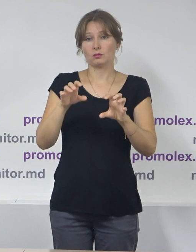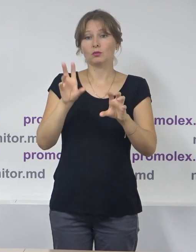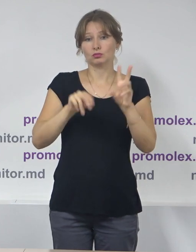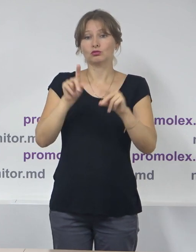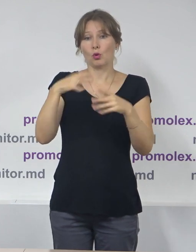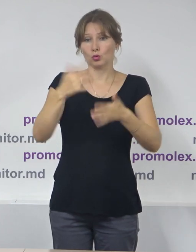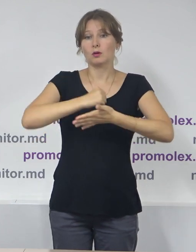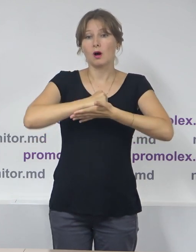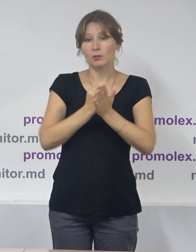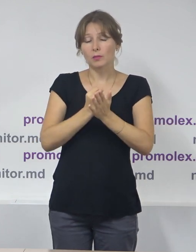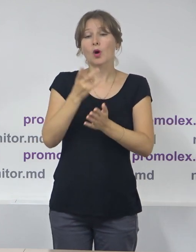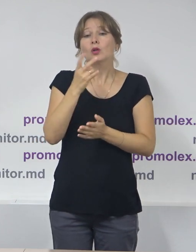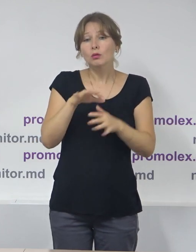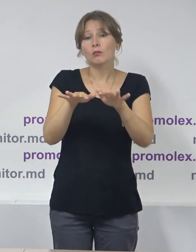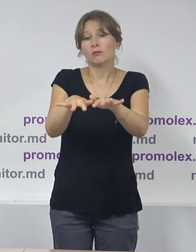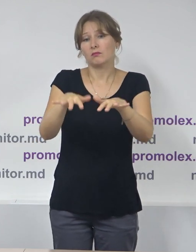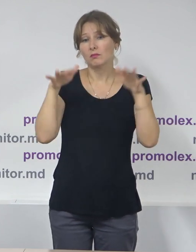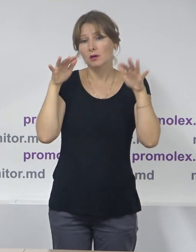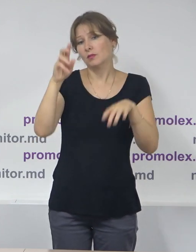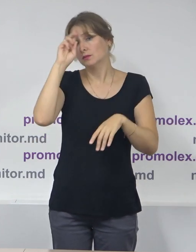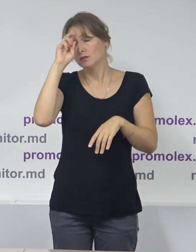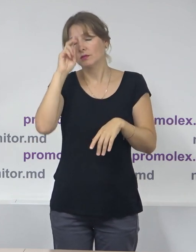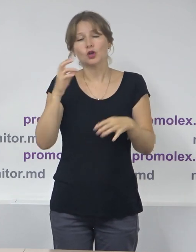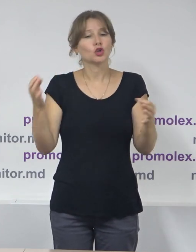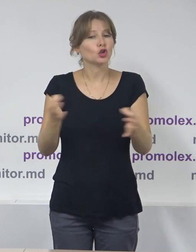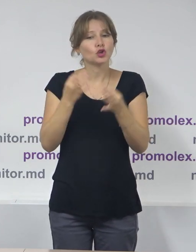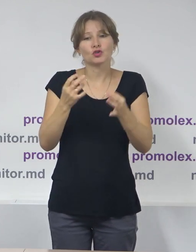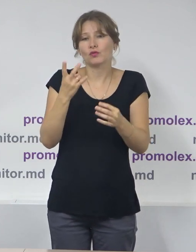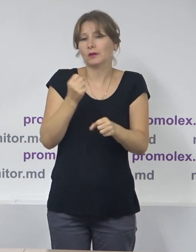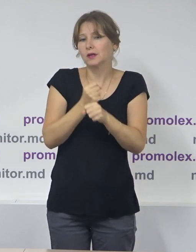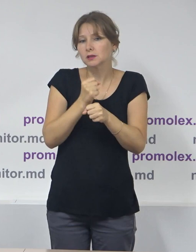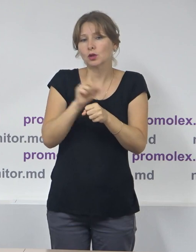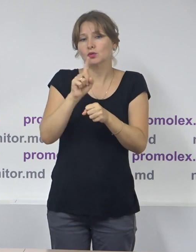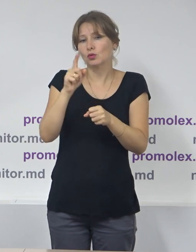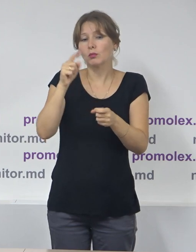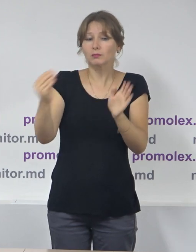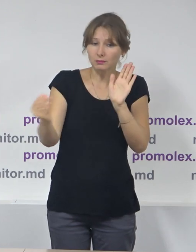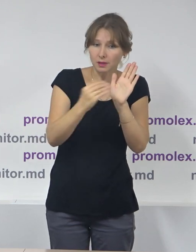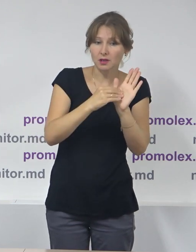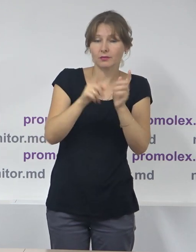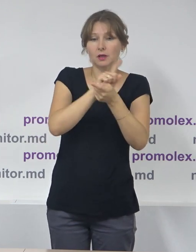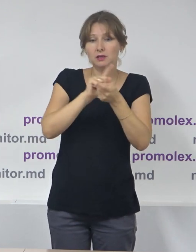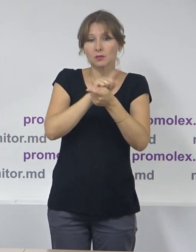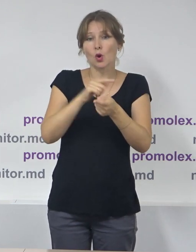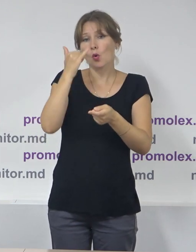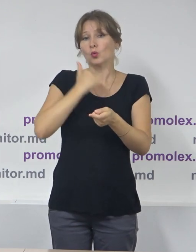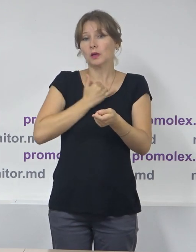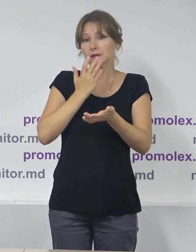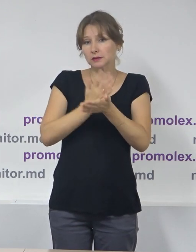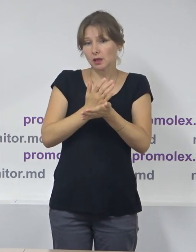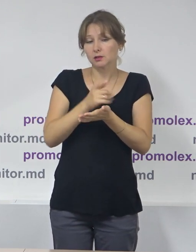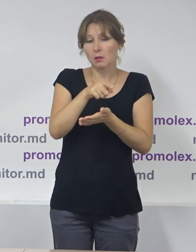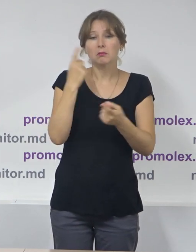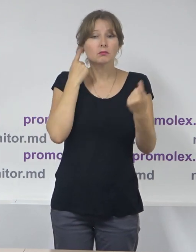însuși nu a întreprins măsurile necesare pentru a pune în aplicare Legea cu privire la publicitate, unde găsim aceste mesaje de interes